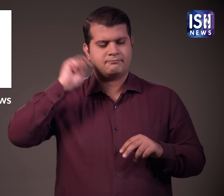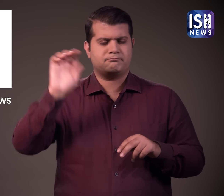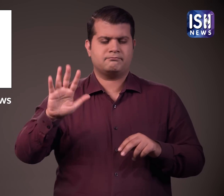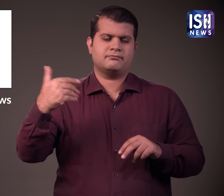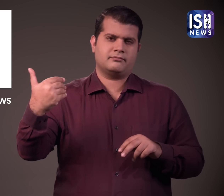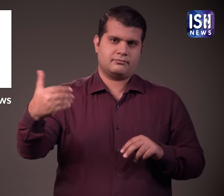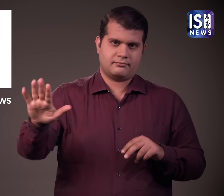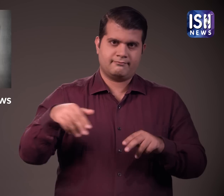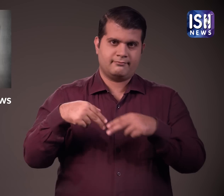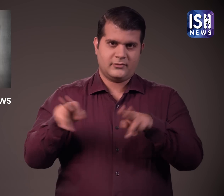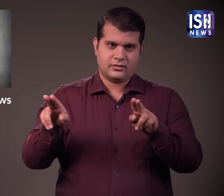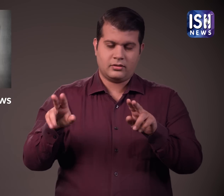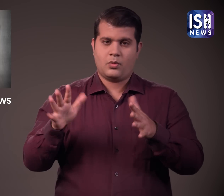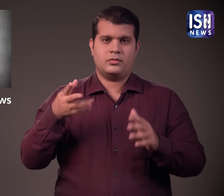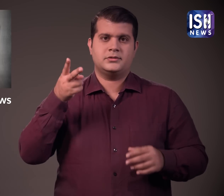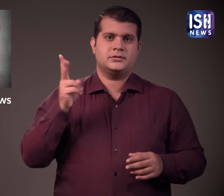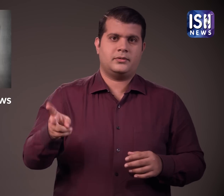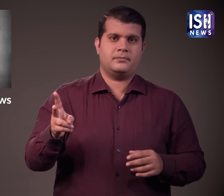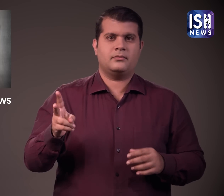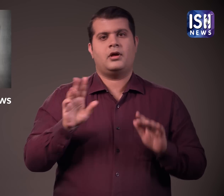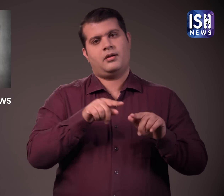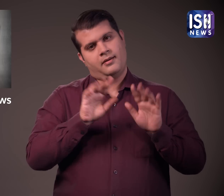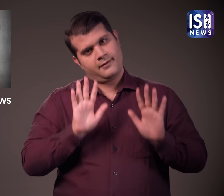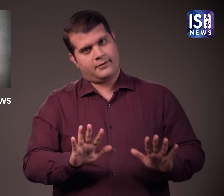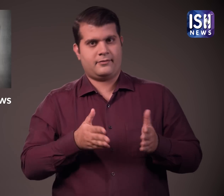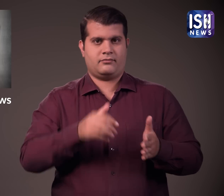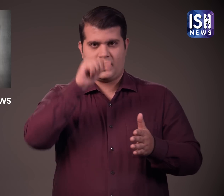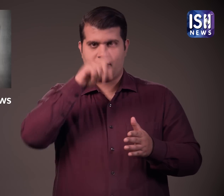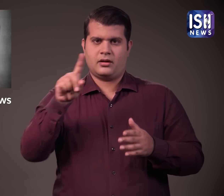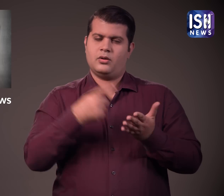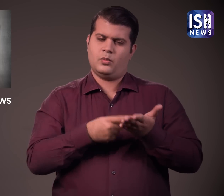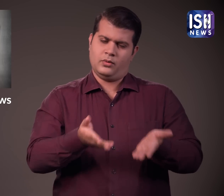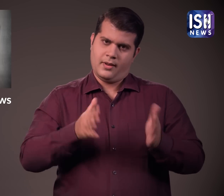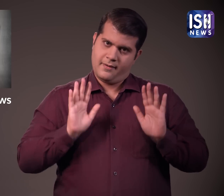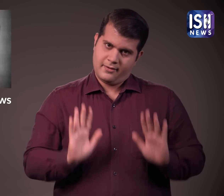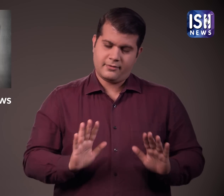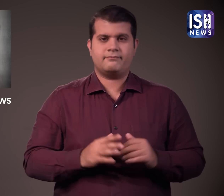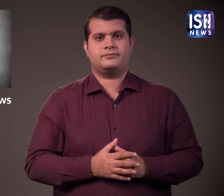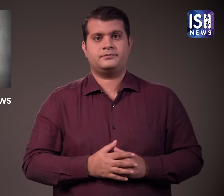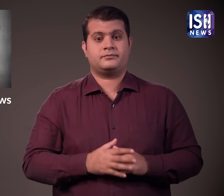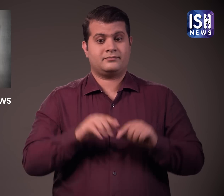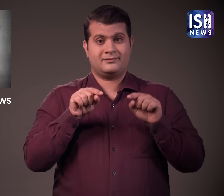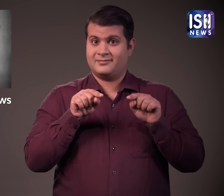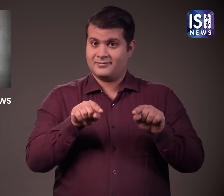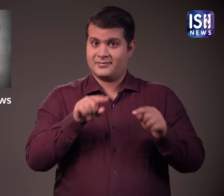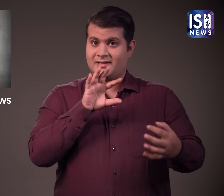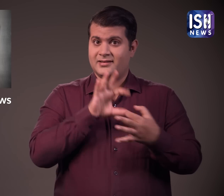की दयायाचिका को स्विकार या और स्विकार करने की विशेश शक्ती है 25 जुनाई 2022